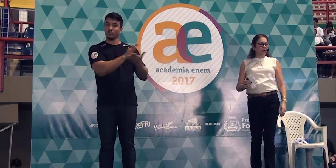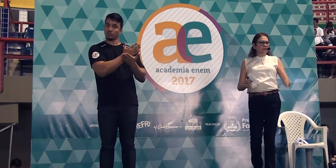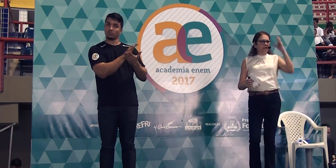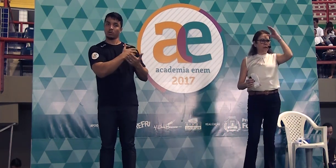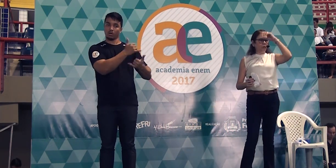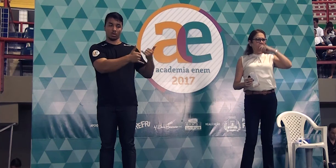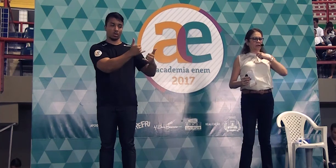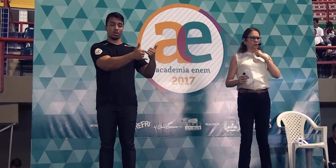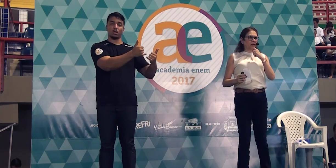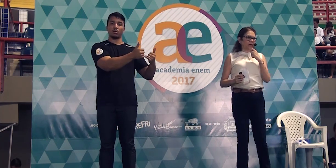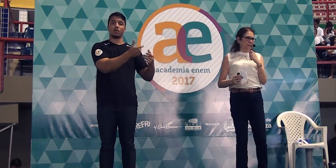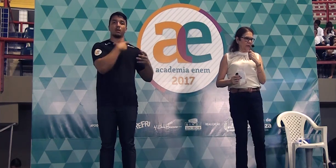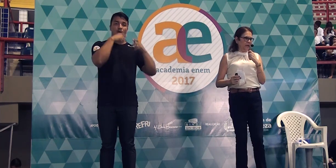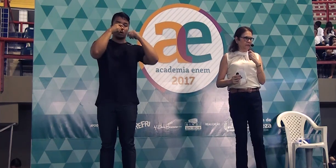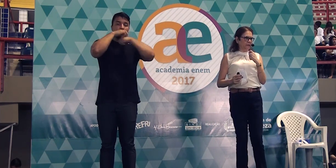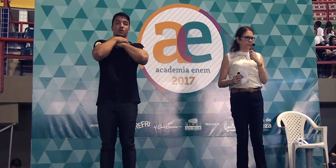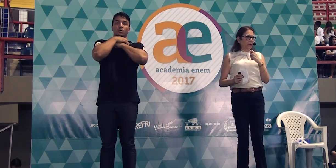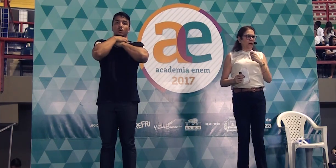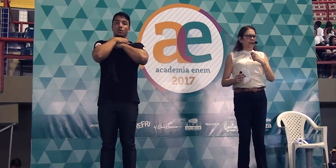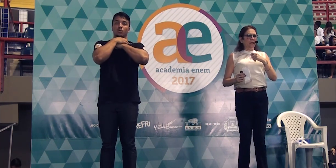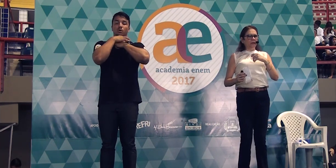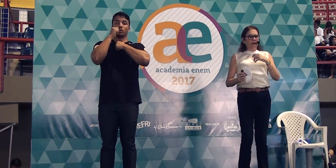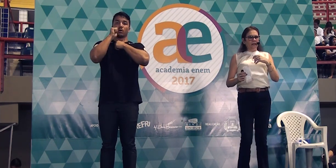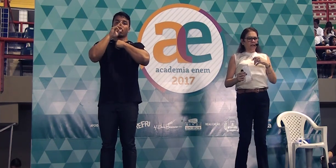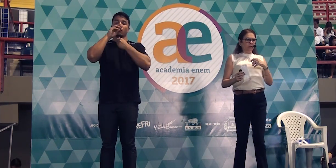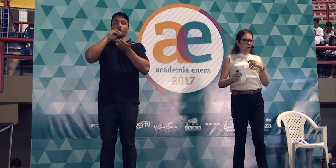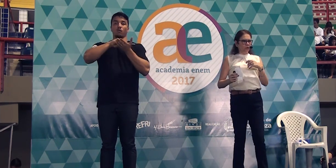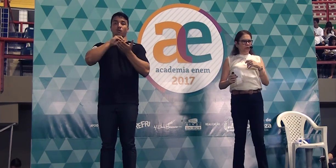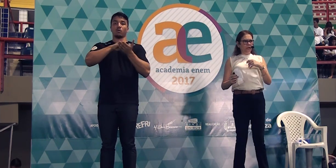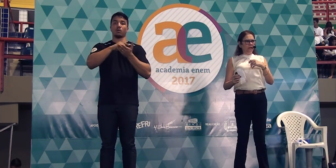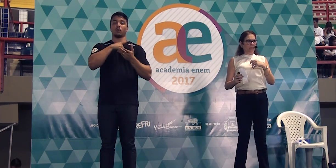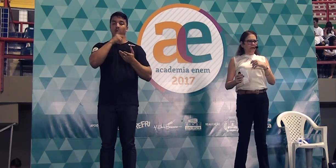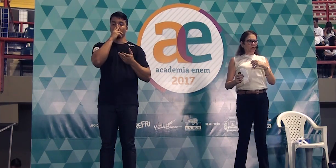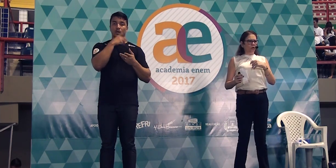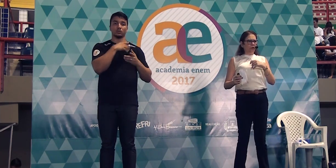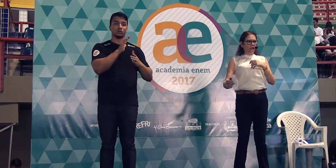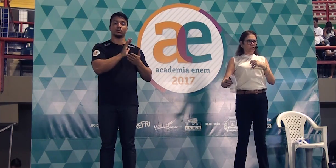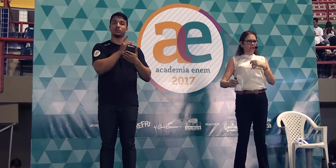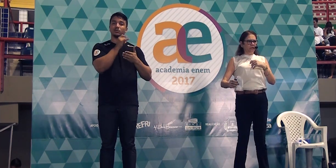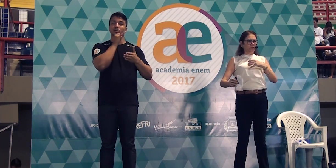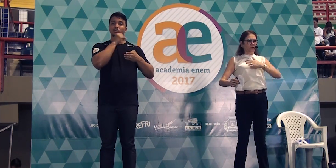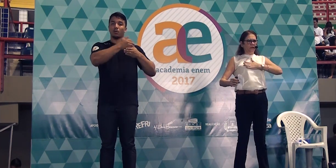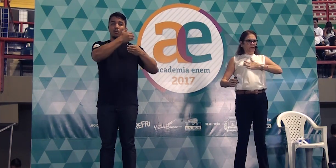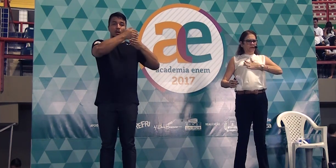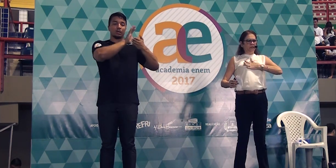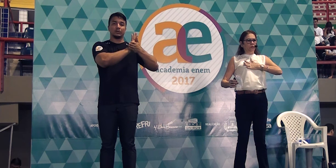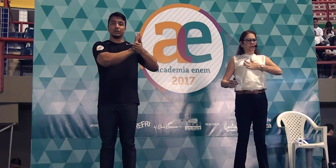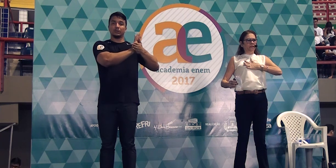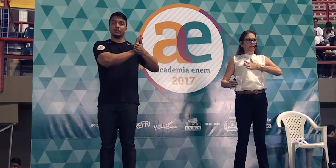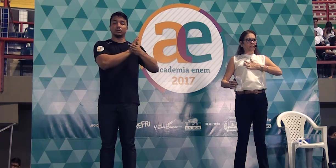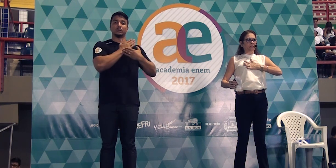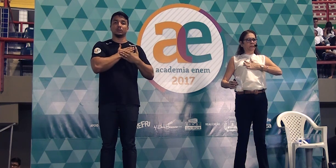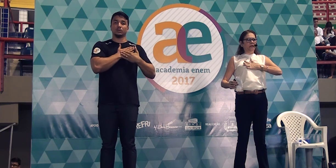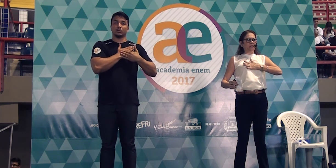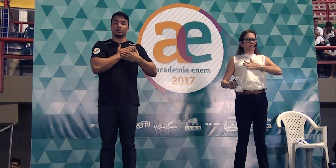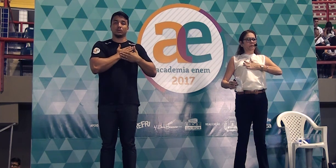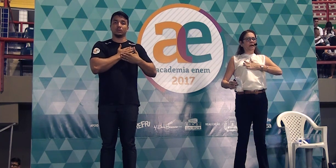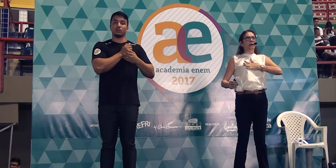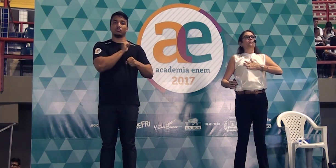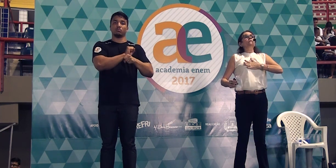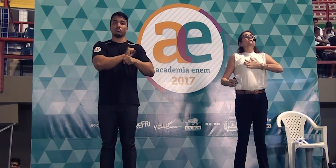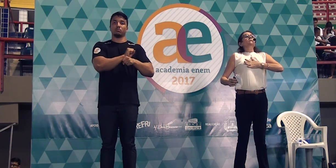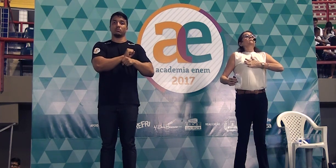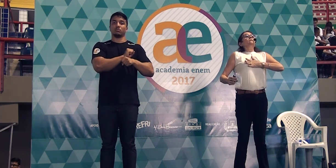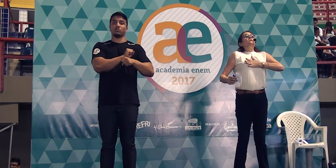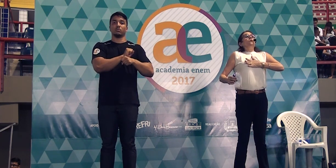usam saco plástico na cabeça aquela brincadeira que bota o menino na parede do colégio criança nove anos e fica segurando assim e diz para de